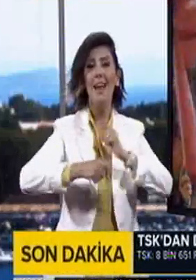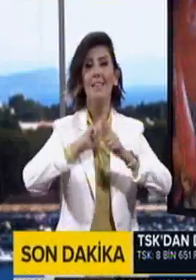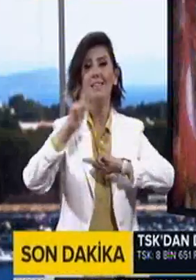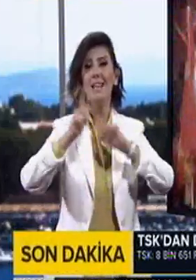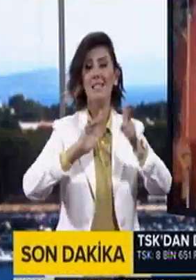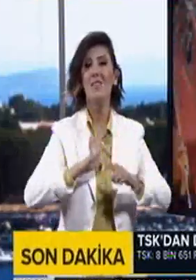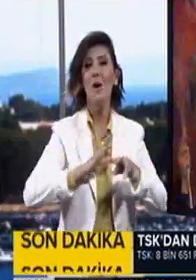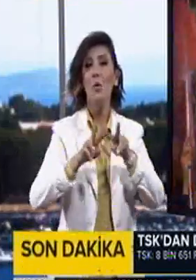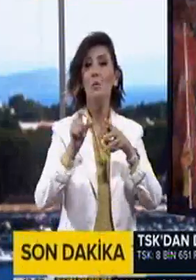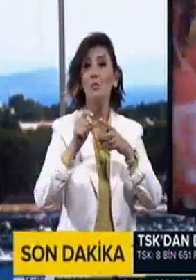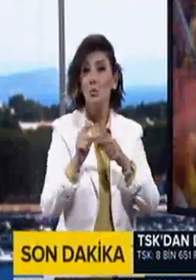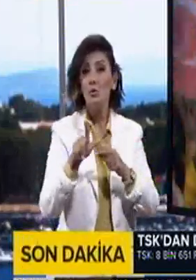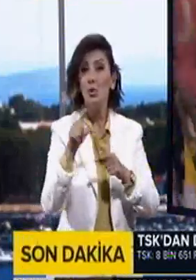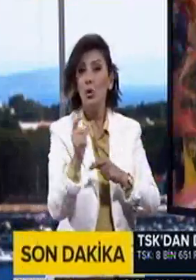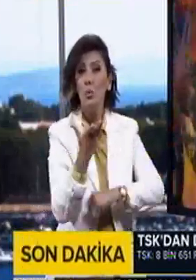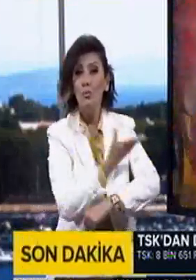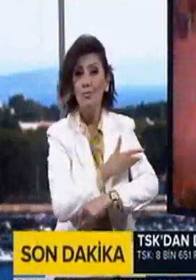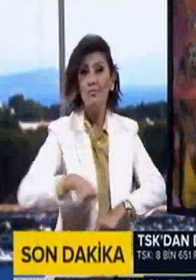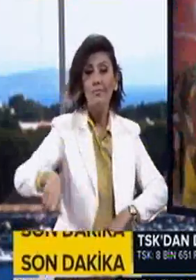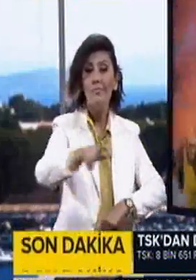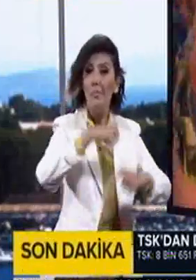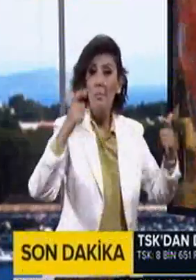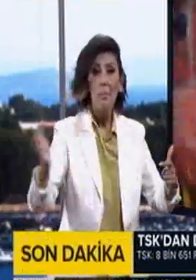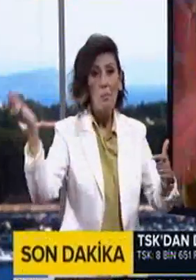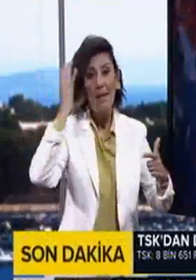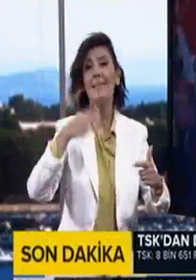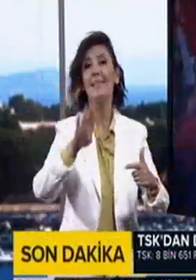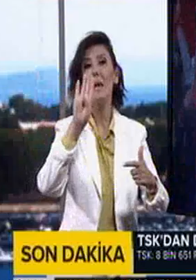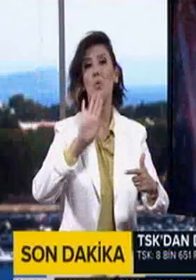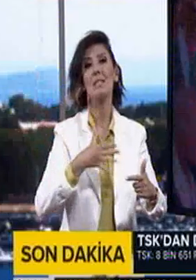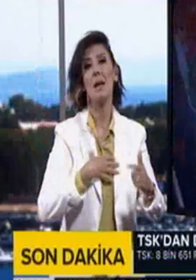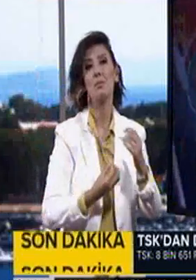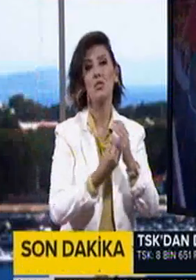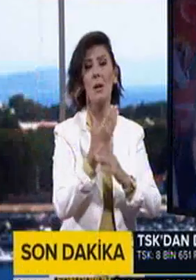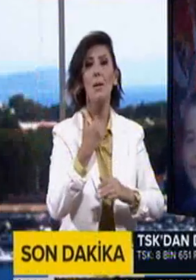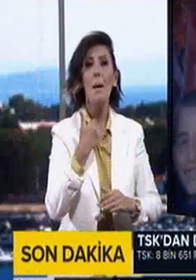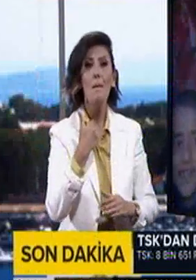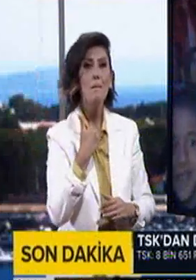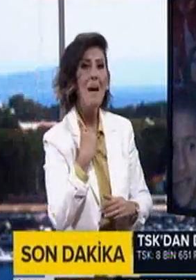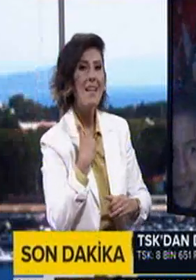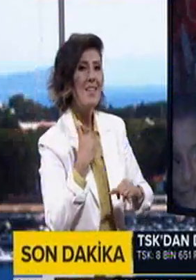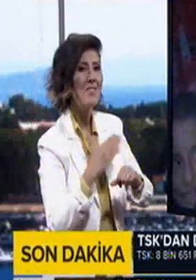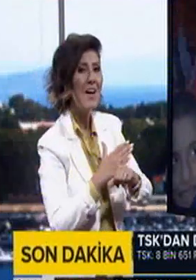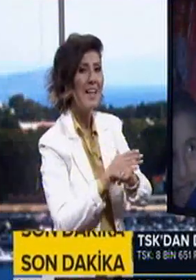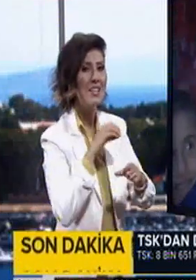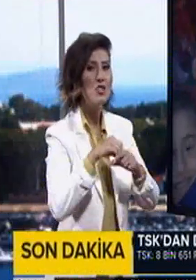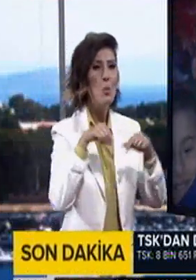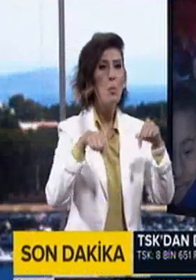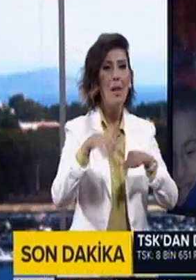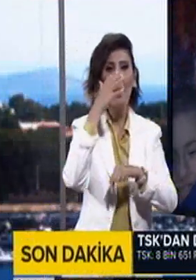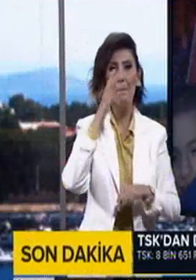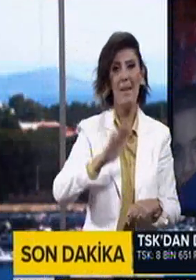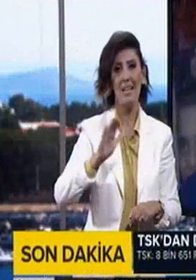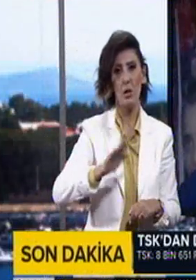Kuşlular da yine meydandaydı ve hep birlikte demokrasiye sahip çıktı. Ben buradayım. Vatanın için buradayım.